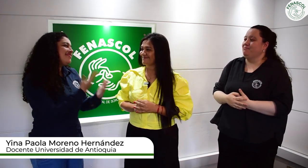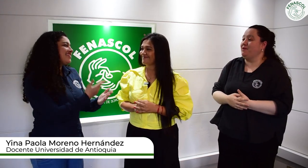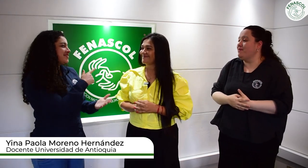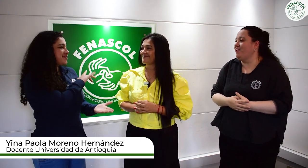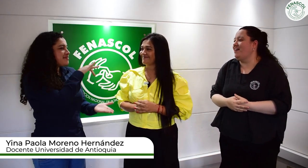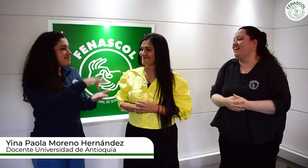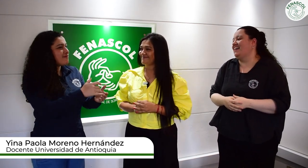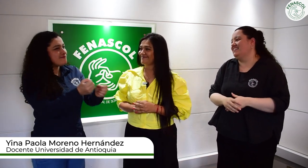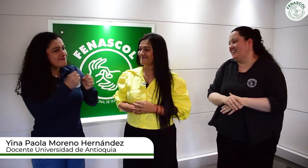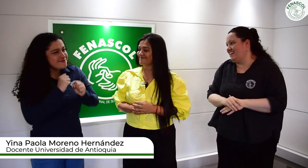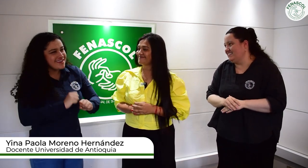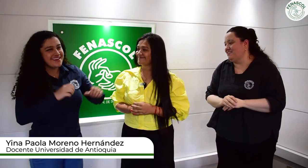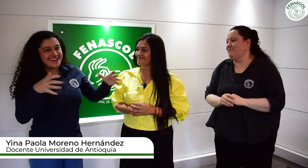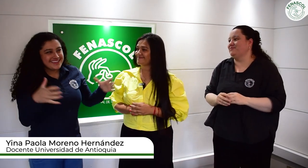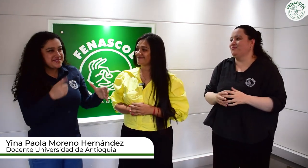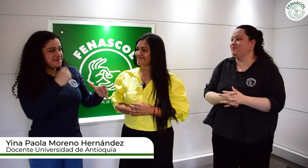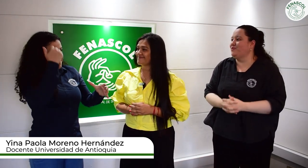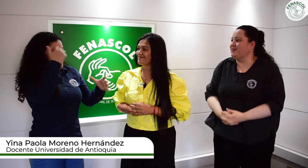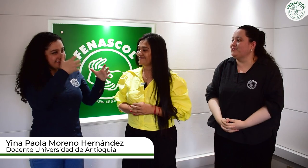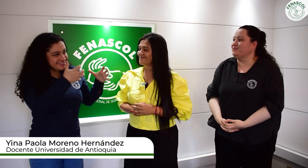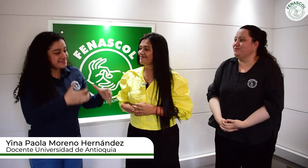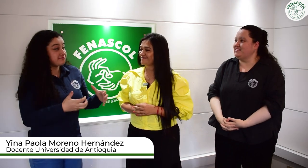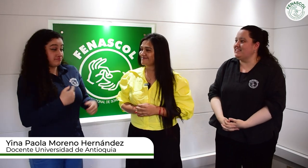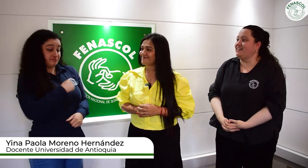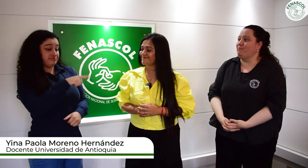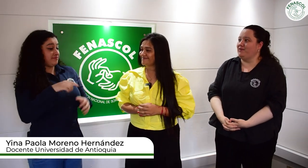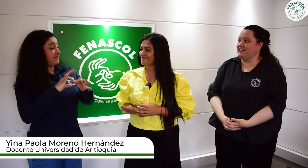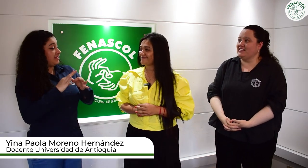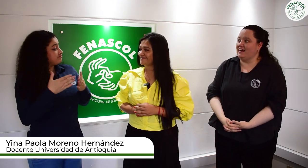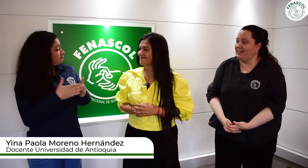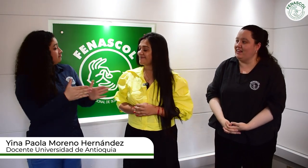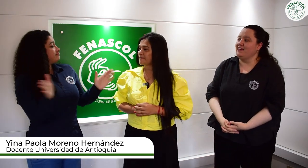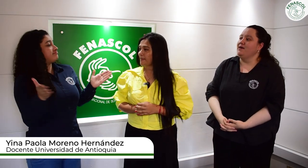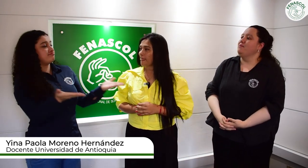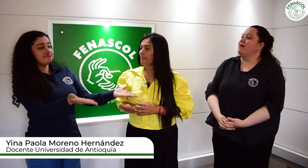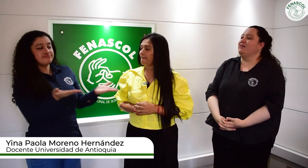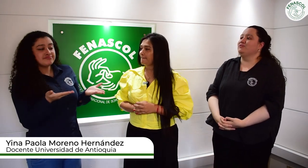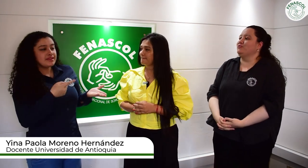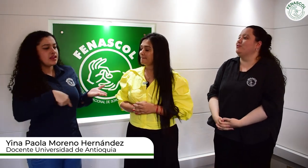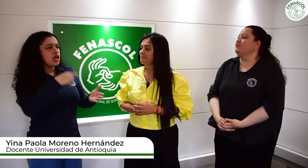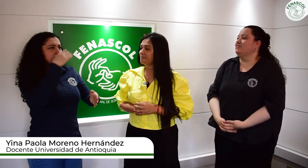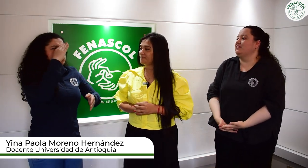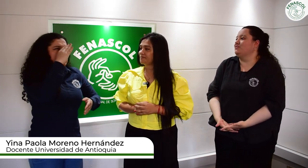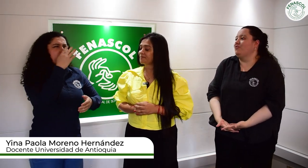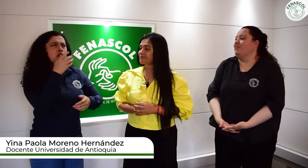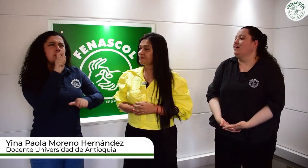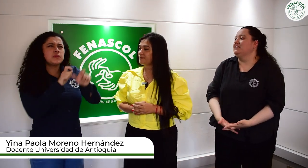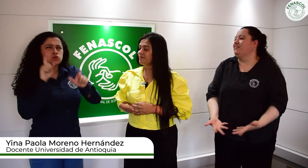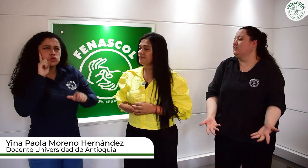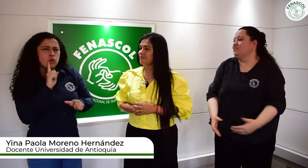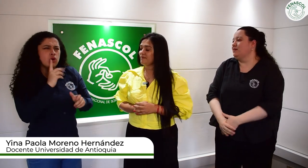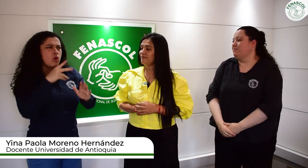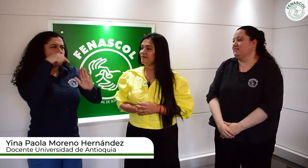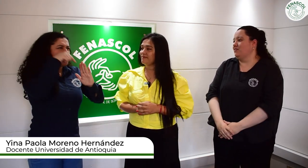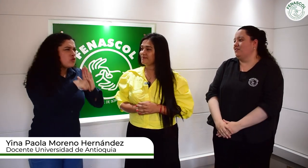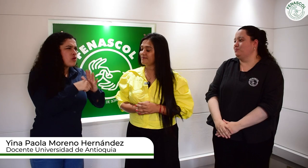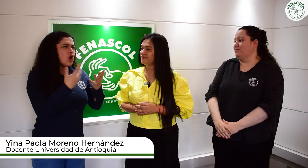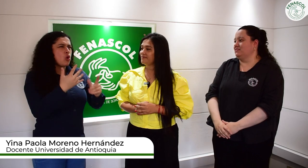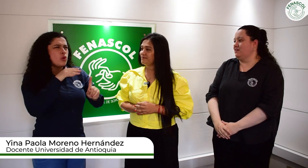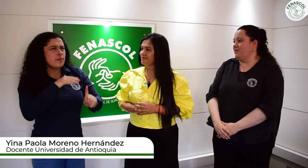Primero, agradecerles también su esfuerzo, su visita, poder estar aquí, para nosotros. FENASCOL siempre está con las